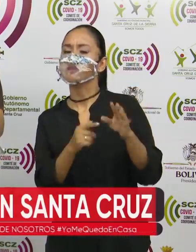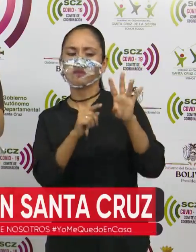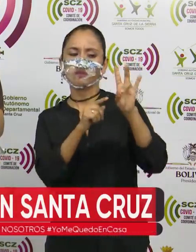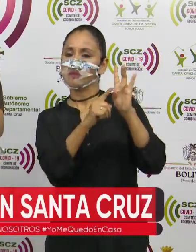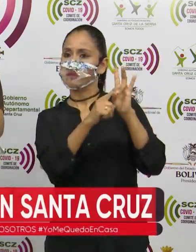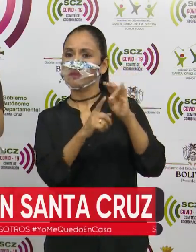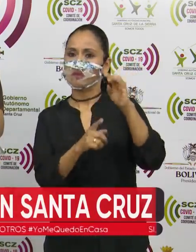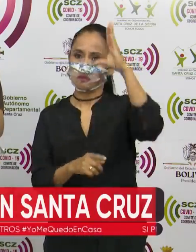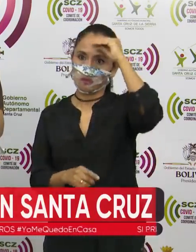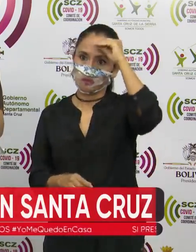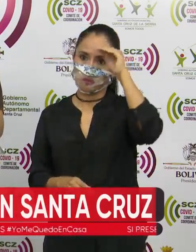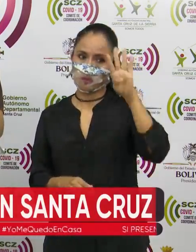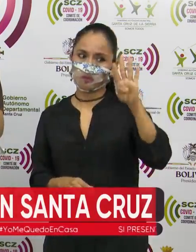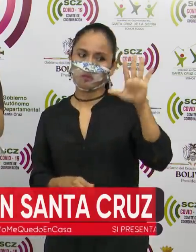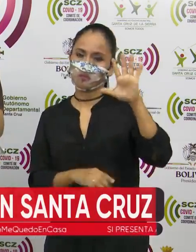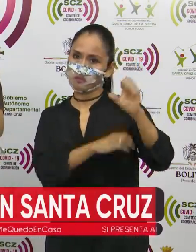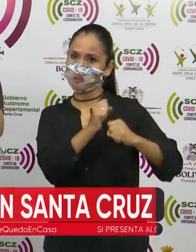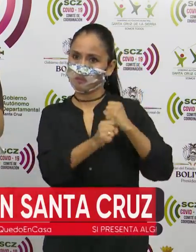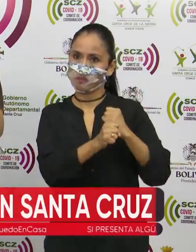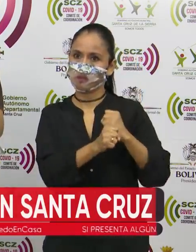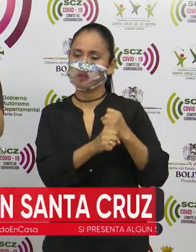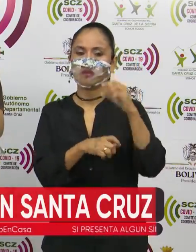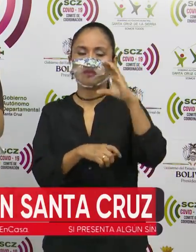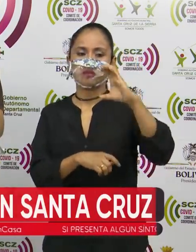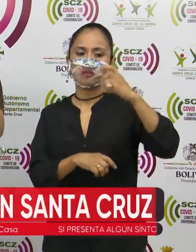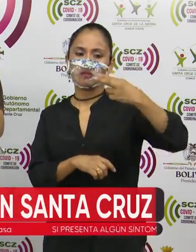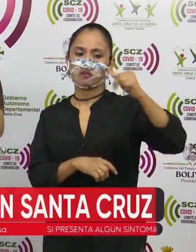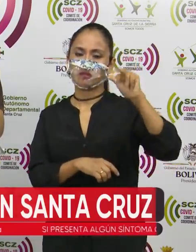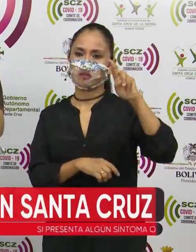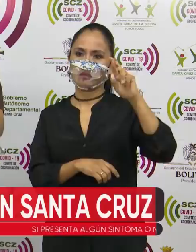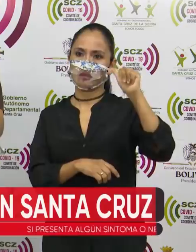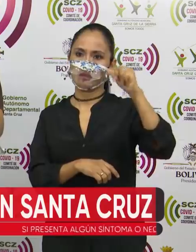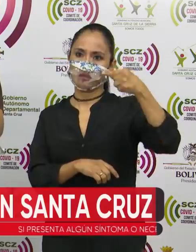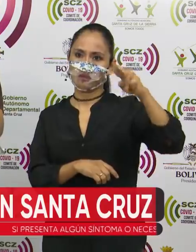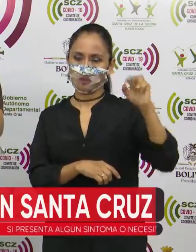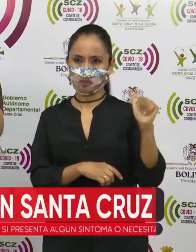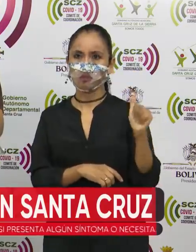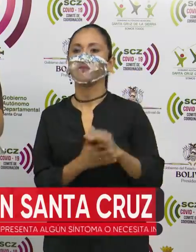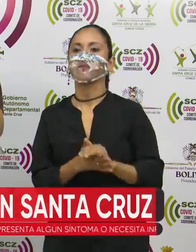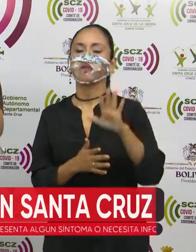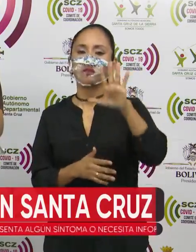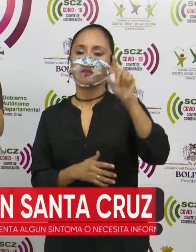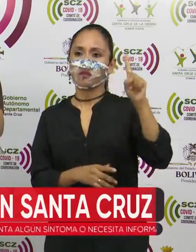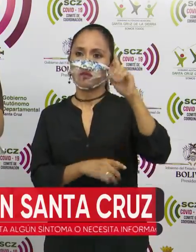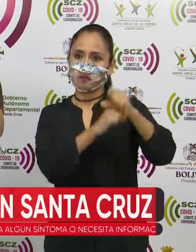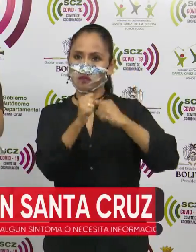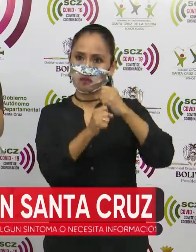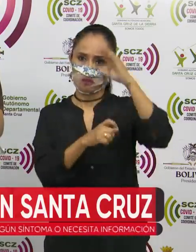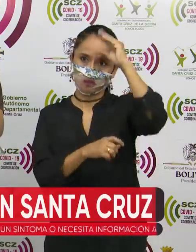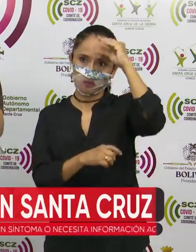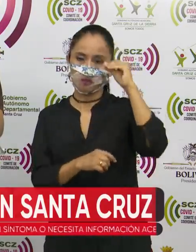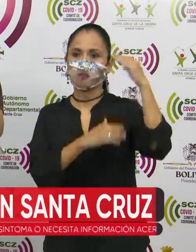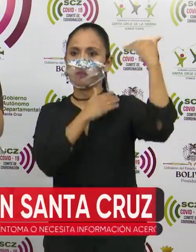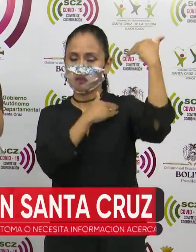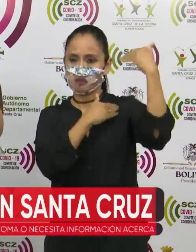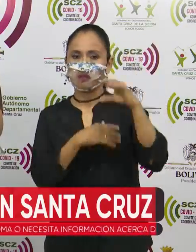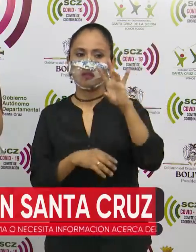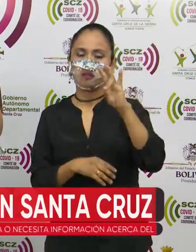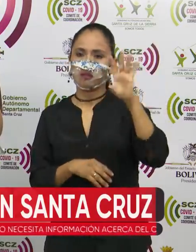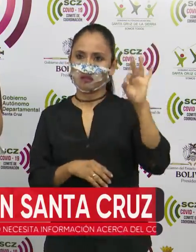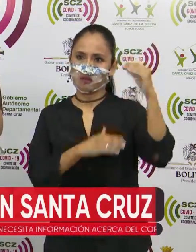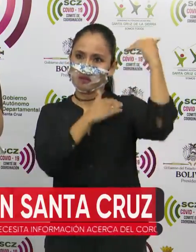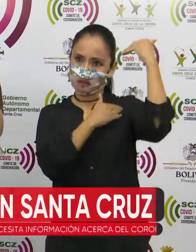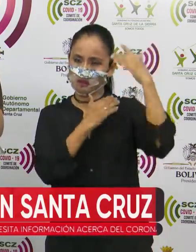masculino de 45 años de Charagua, masculino de 51 años Santa Cruz, masculino de 79